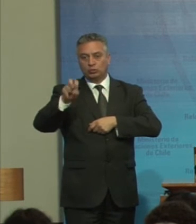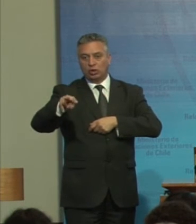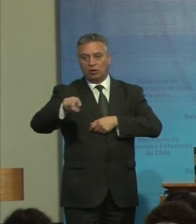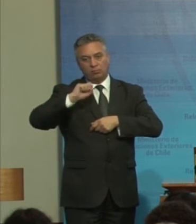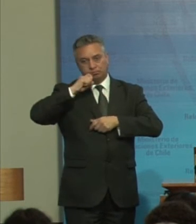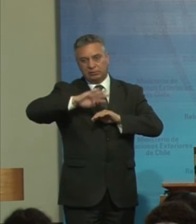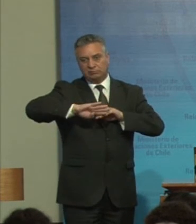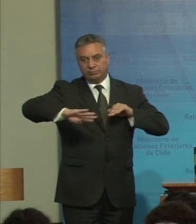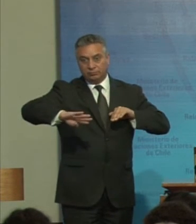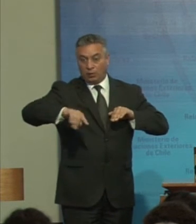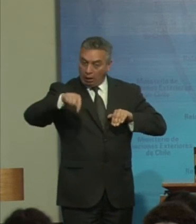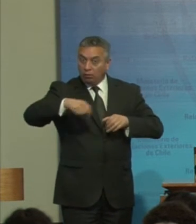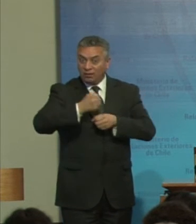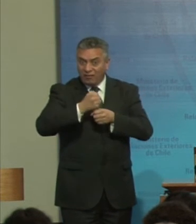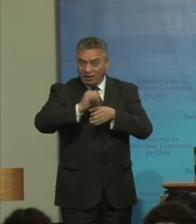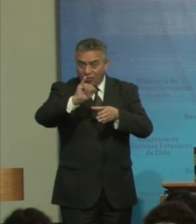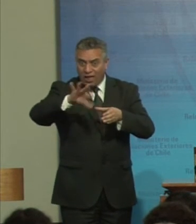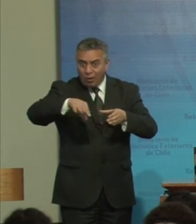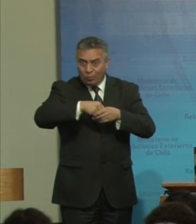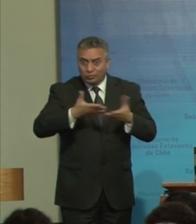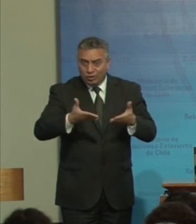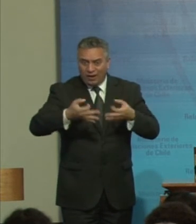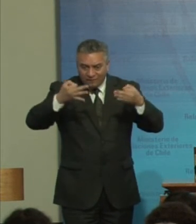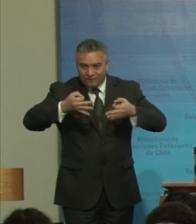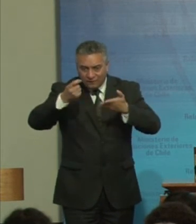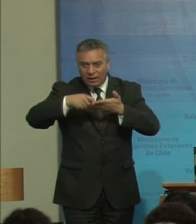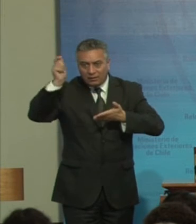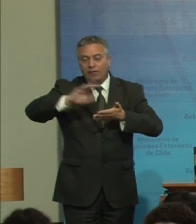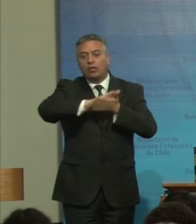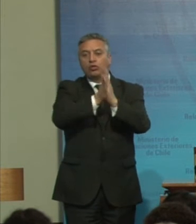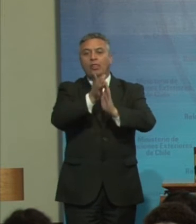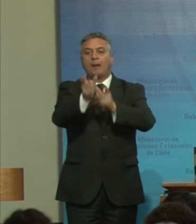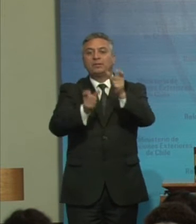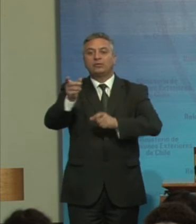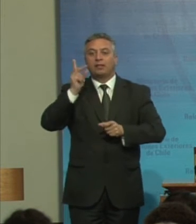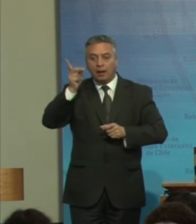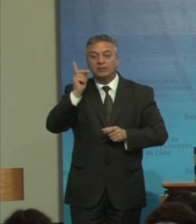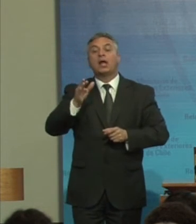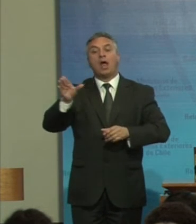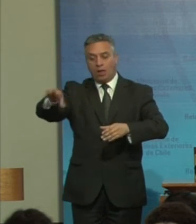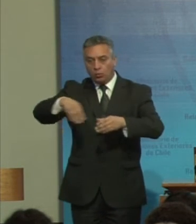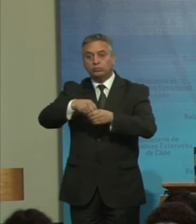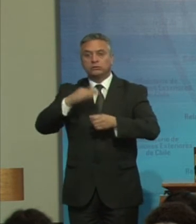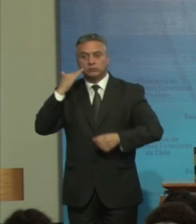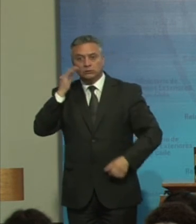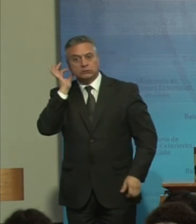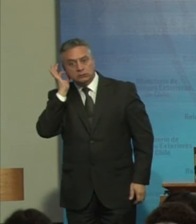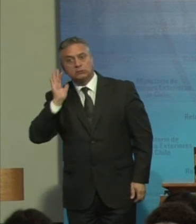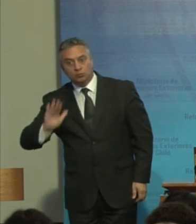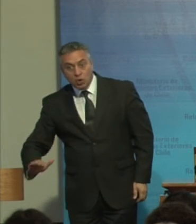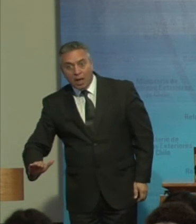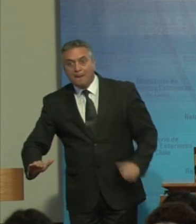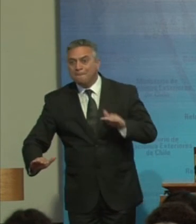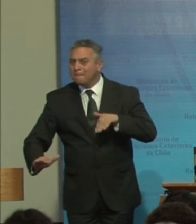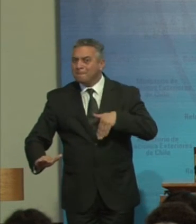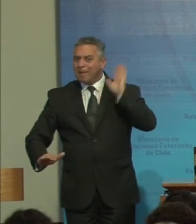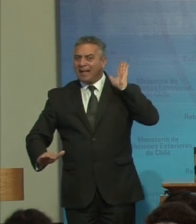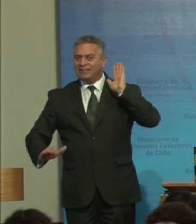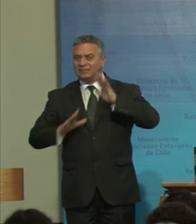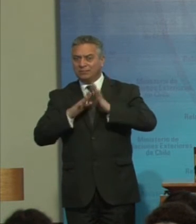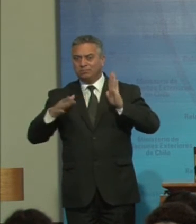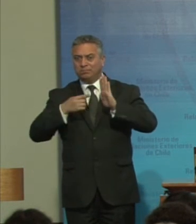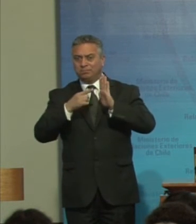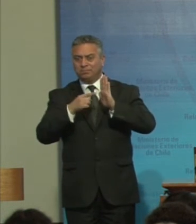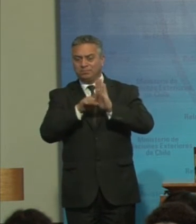Es la inclusión Efectiva De todas las personas Con discapacidad Incluyendo Las niñas Mujeres Que son mucho Más vulnerables